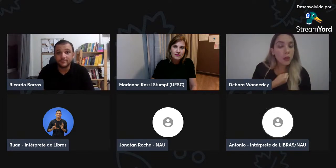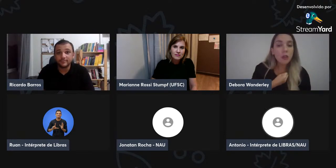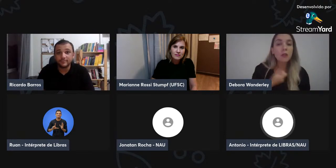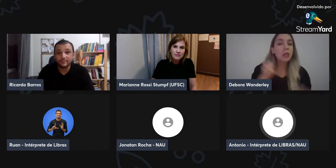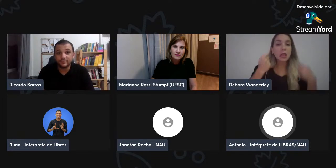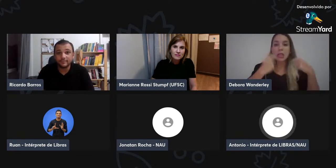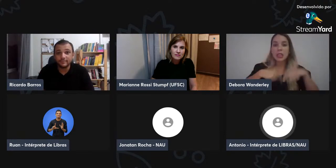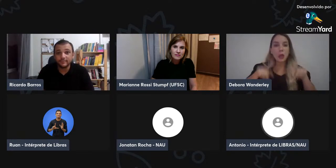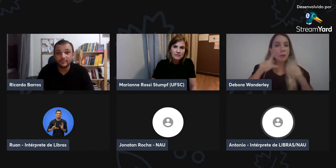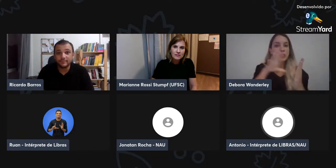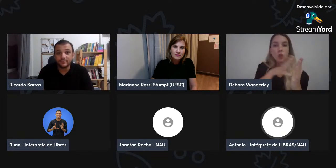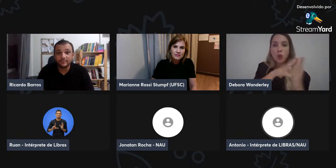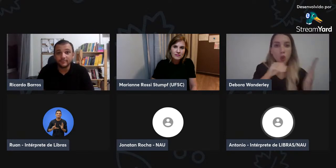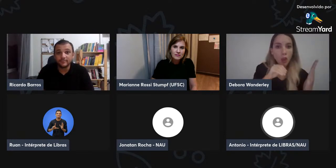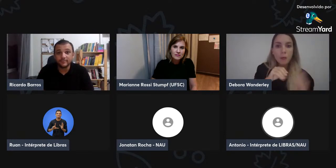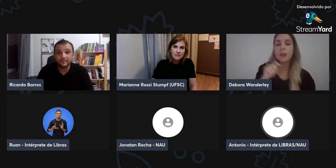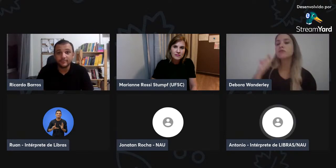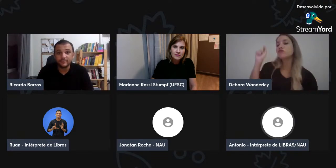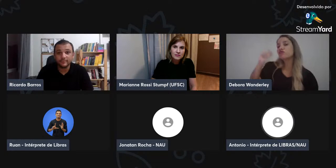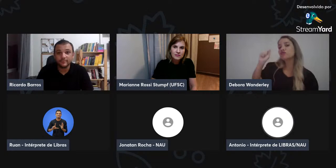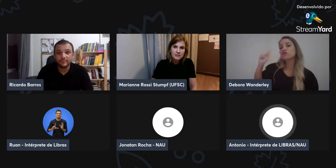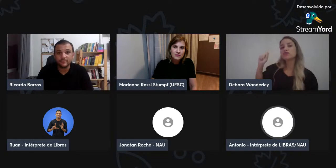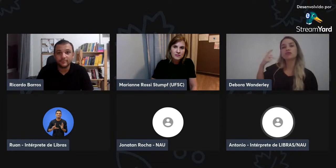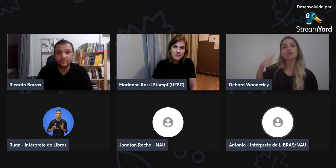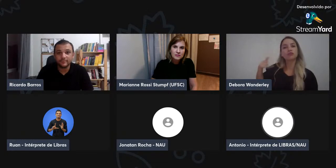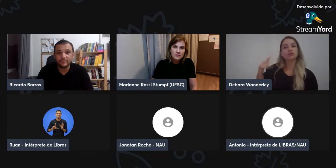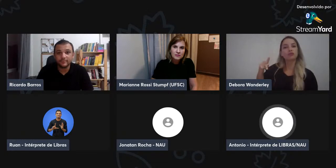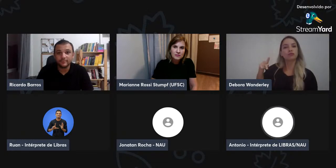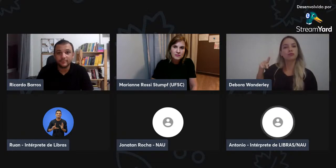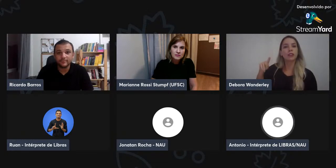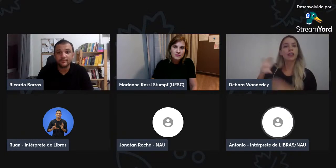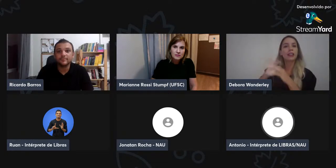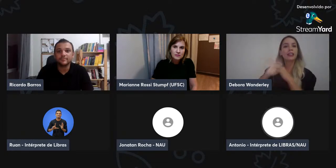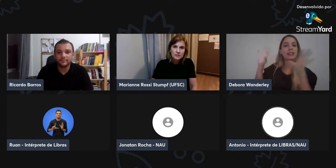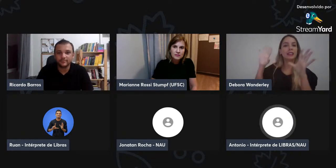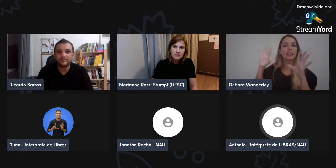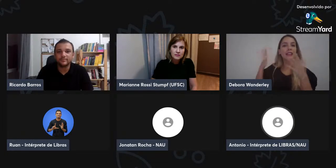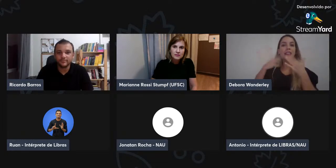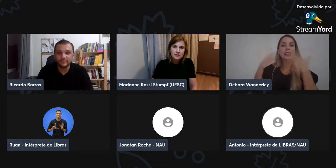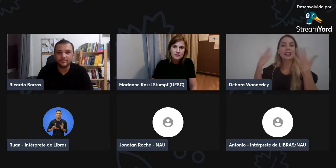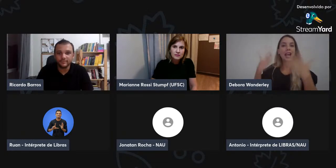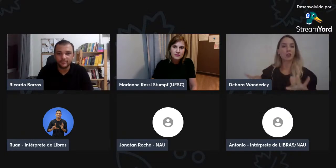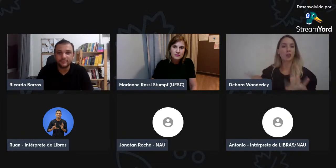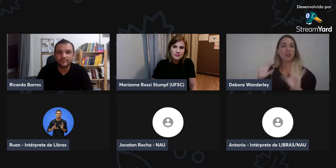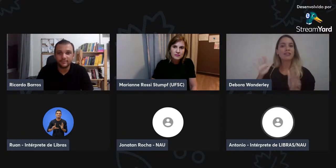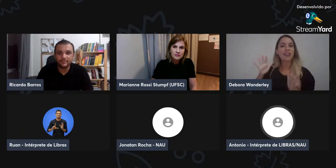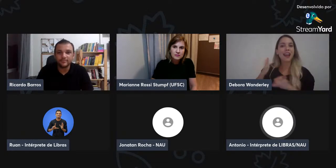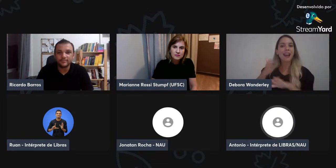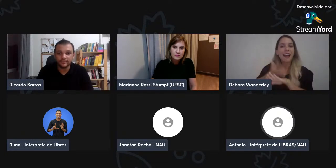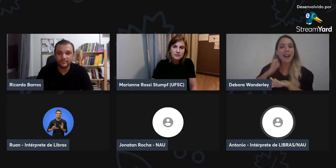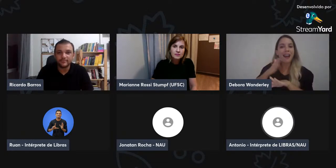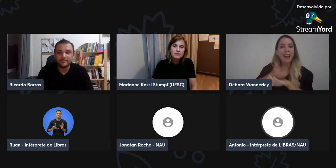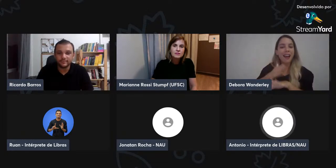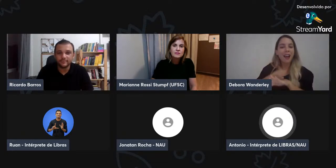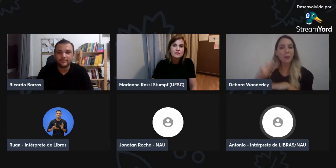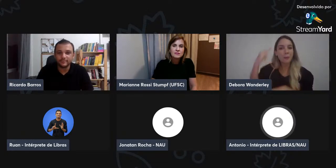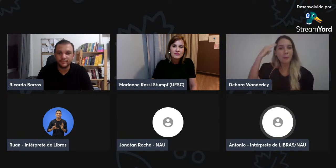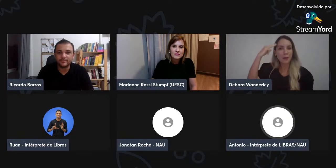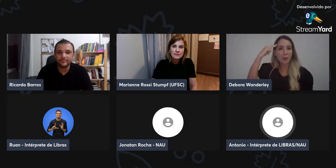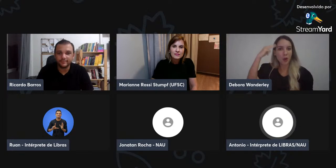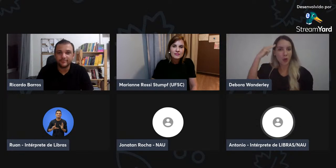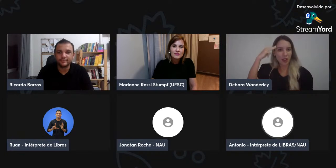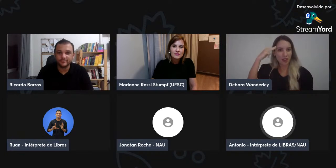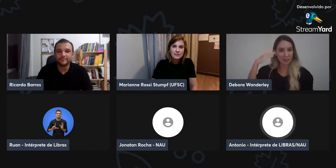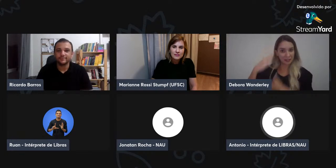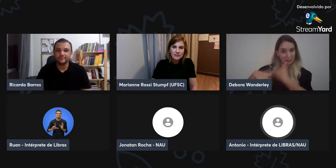as senhores. Eles conseguem ver o número, copiar, depois eles ficam livres. É algo